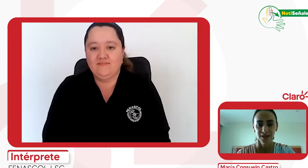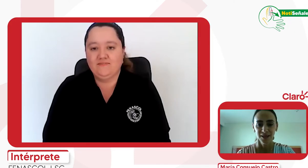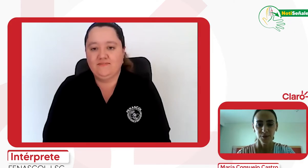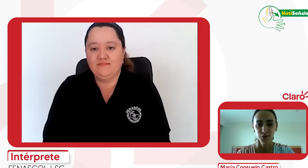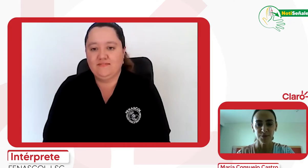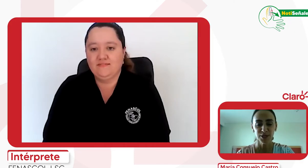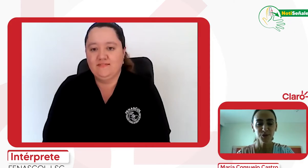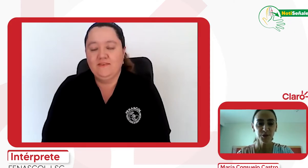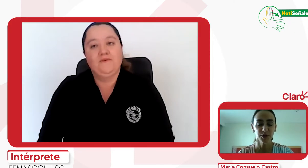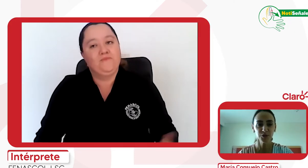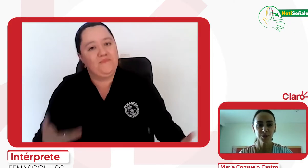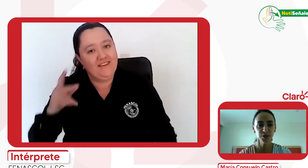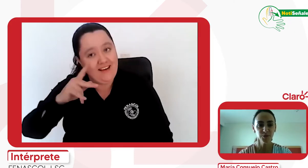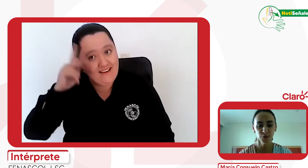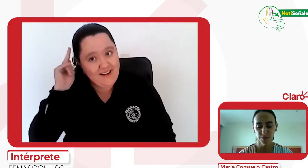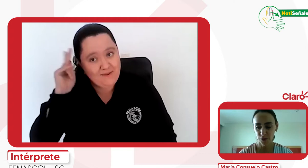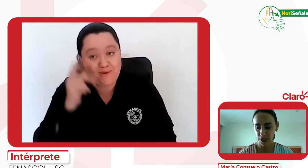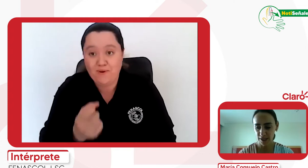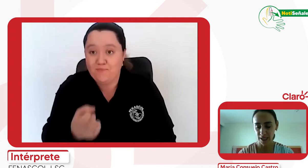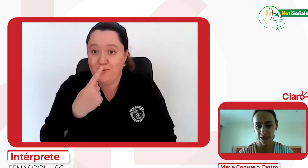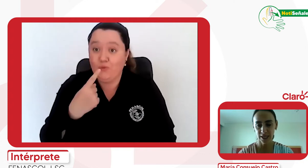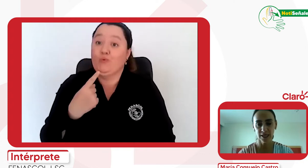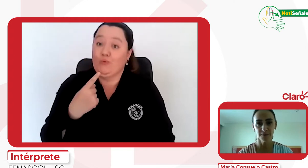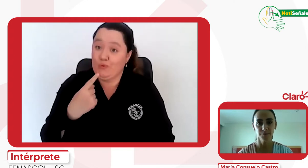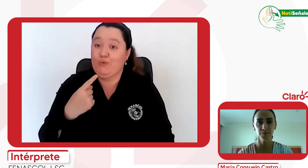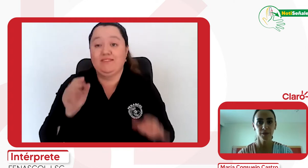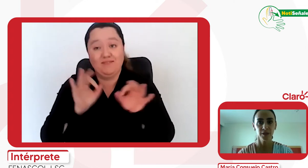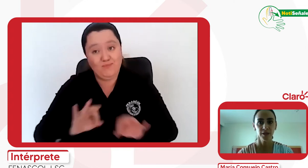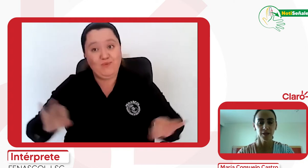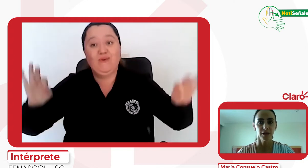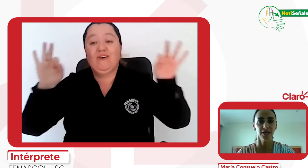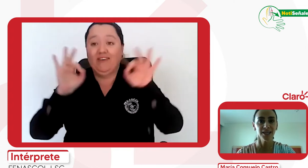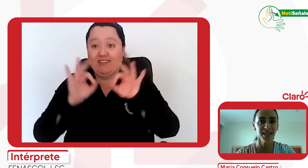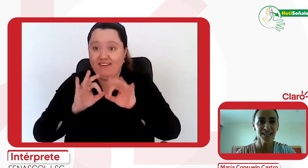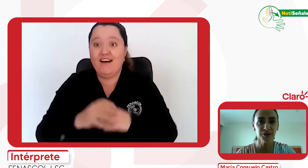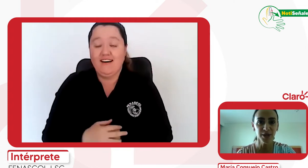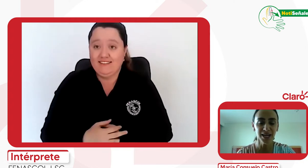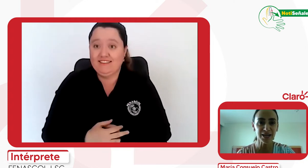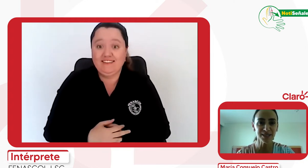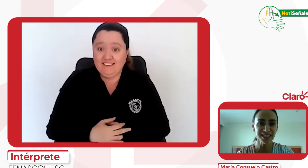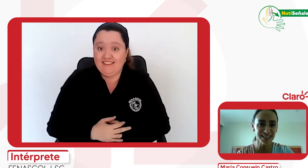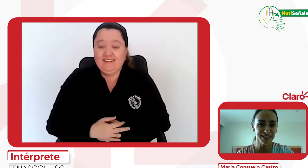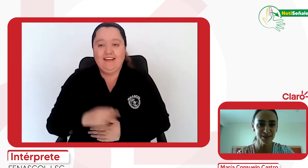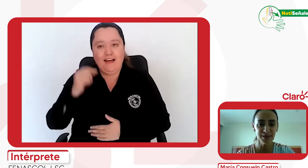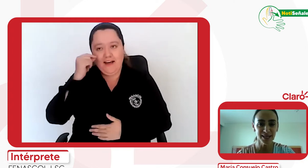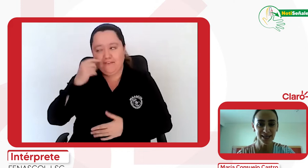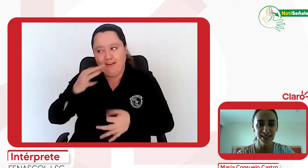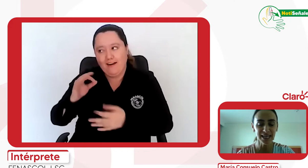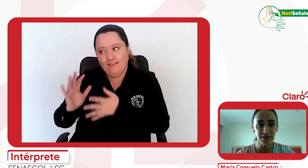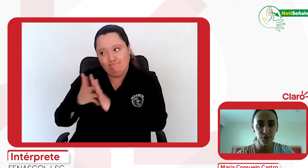Bueno, Camilo, es una pregunta muy importante y Henry no me dejará mentir y el equipo